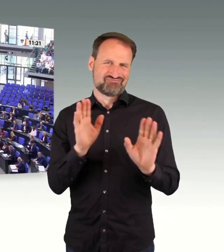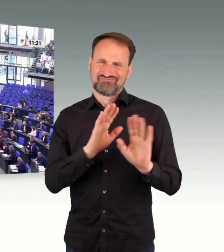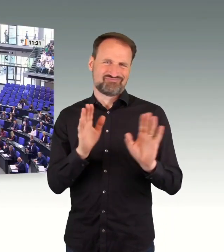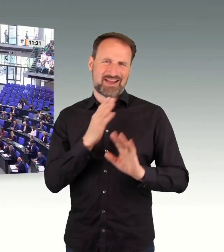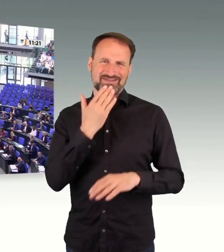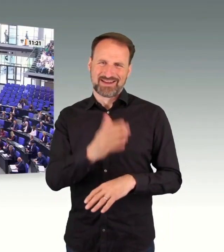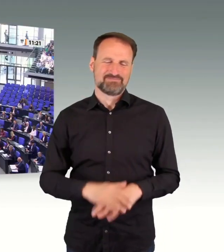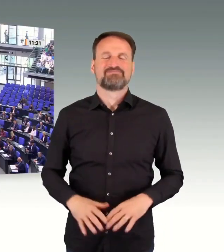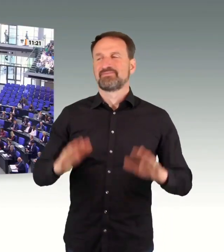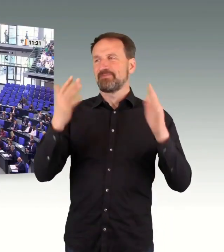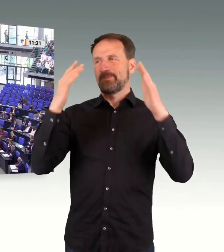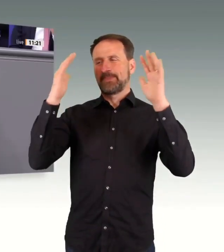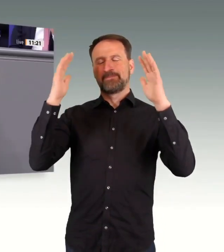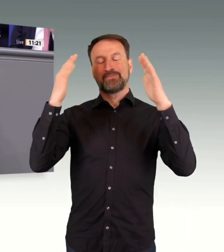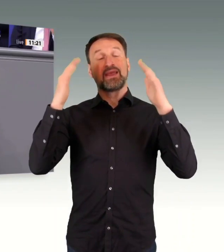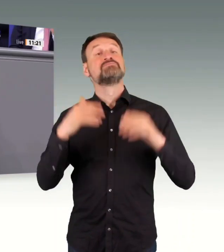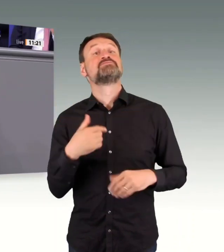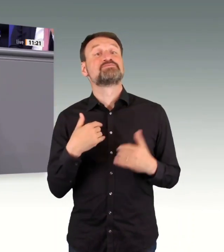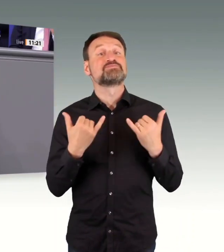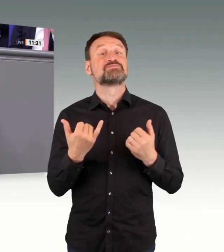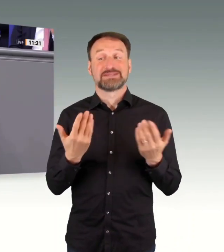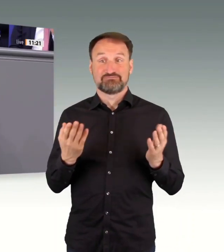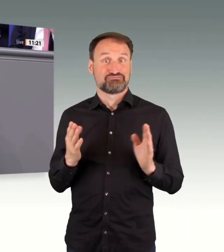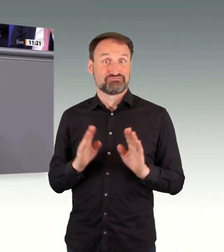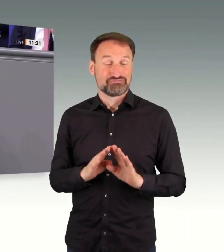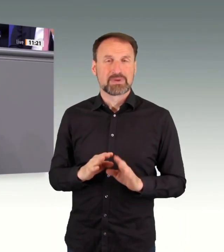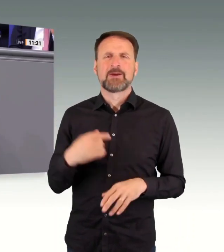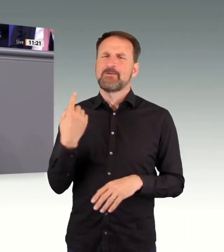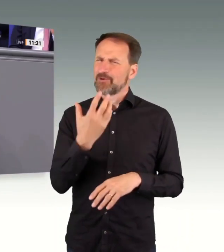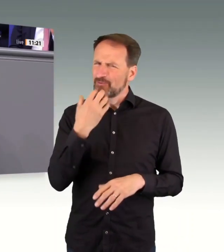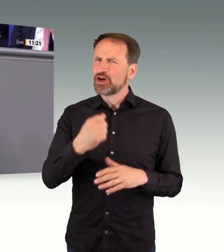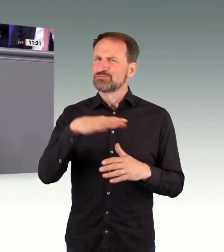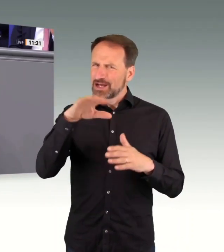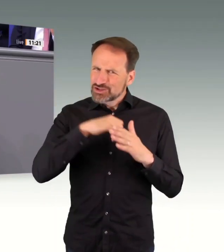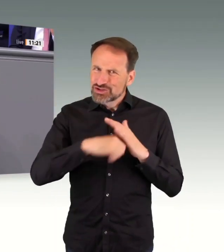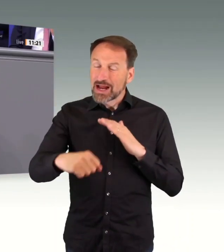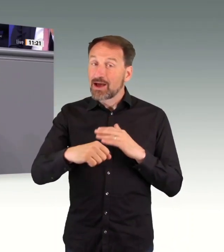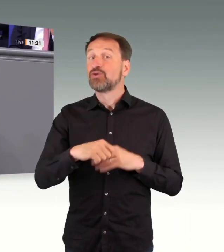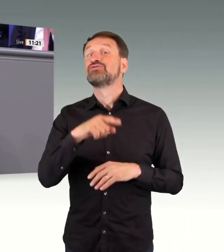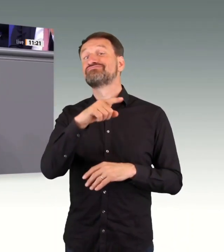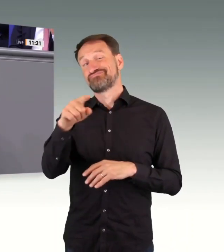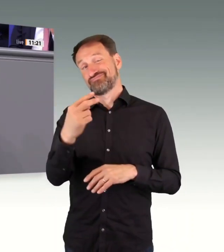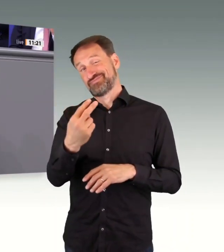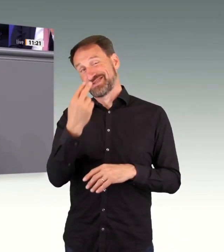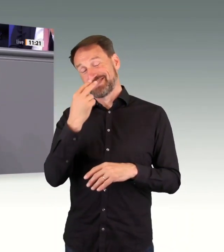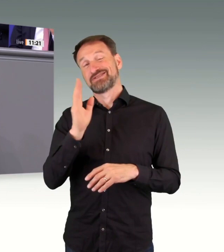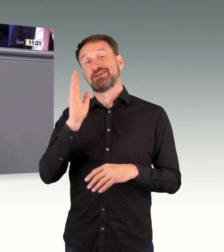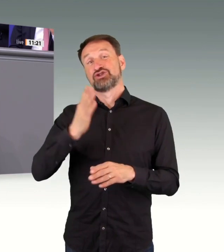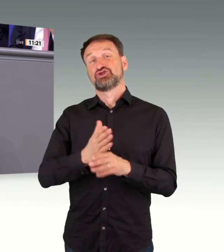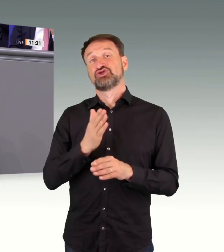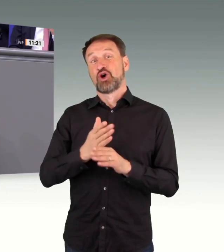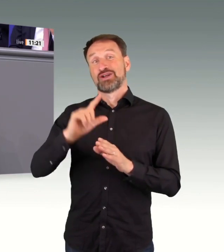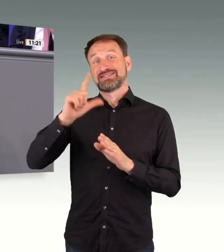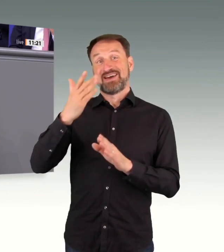Ich komme zum Schluss. Wir wollen schneller werden, und Sie werden sehen, bereits in der zweiten Jahreshälfte werden wir die nötigen